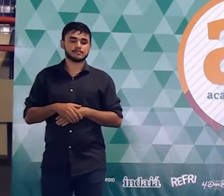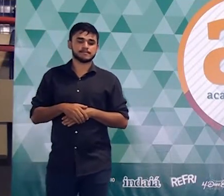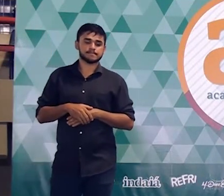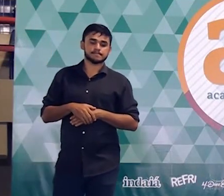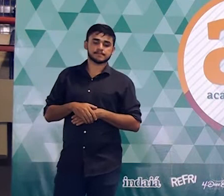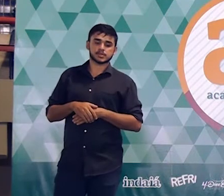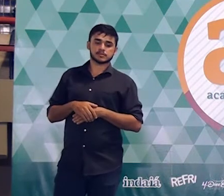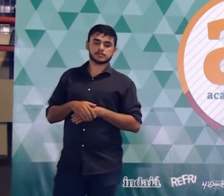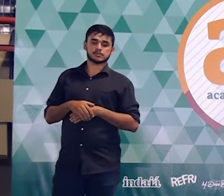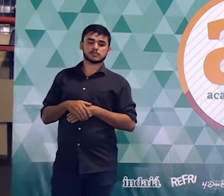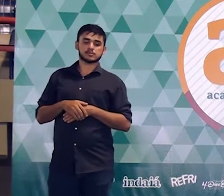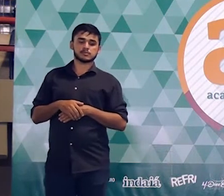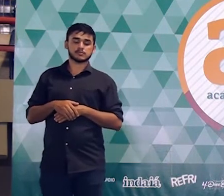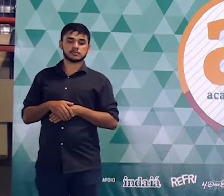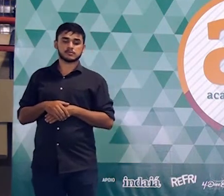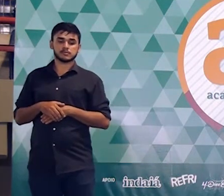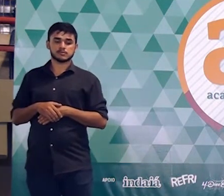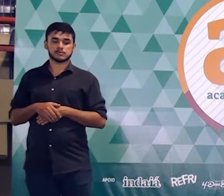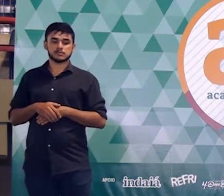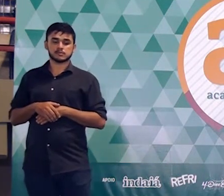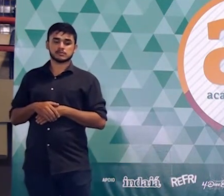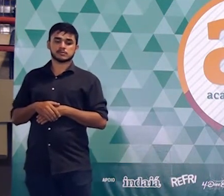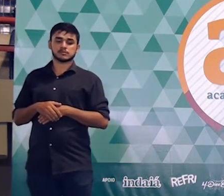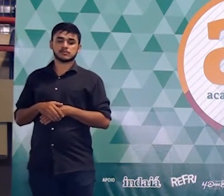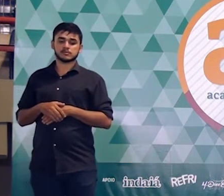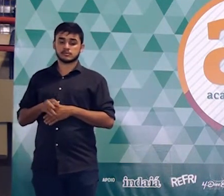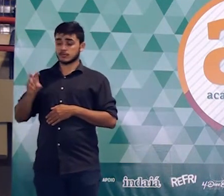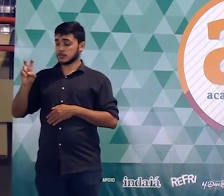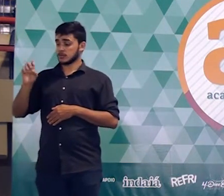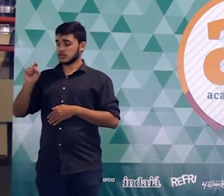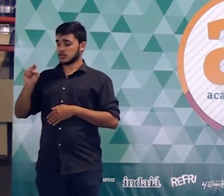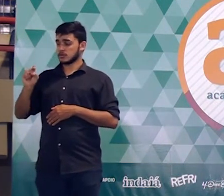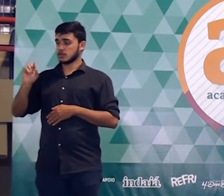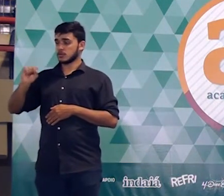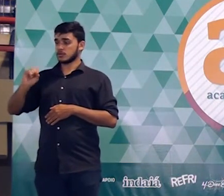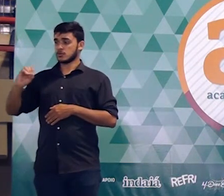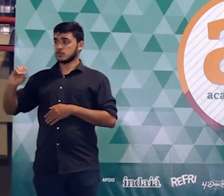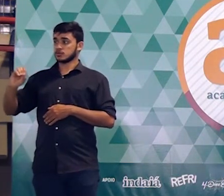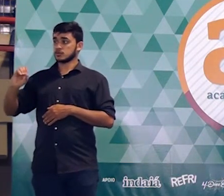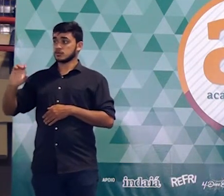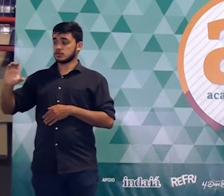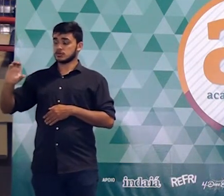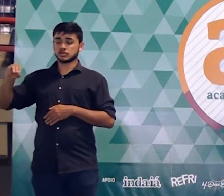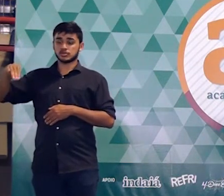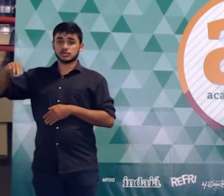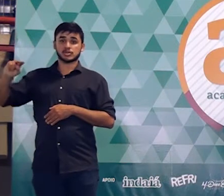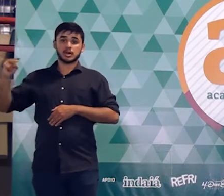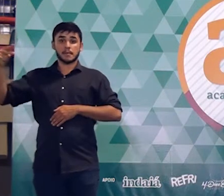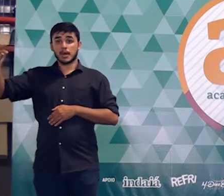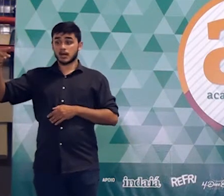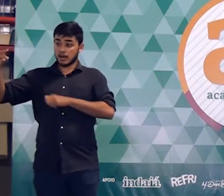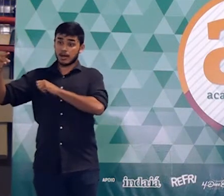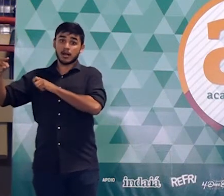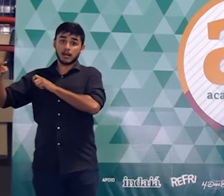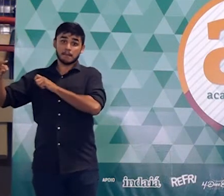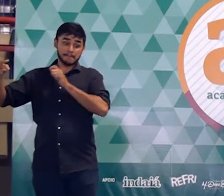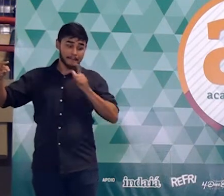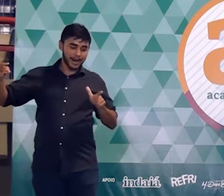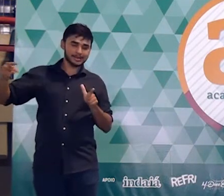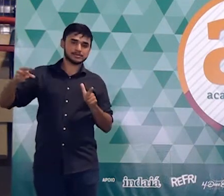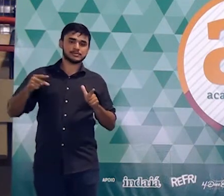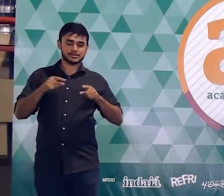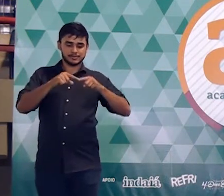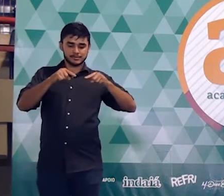vocês anotarem. A alteração foi de 5.800 centímetros quadrados a mais de área.